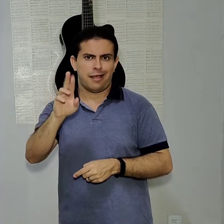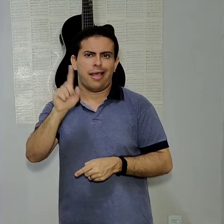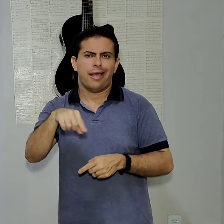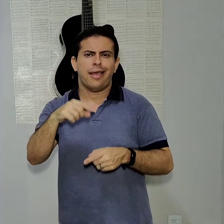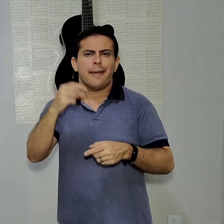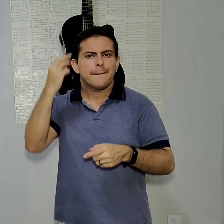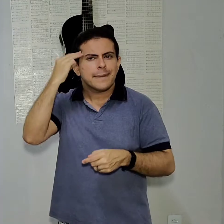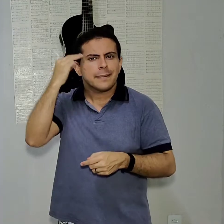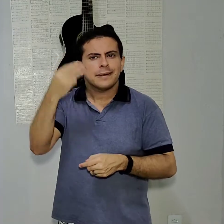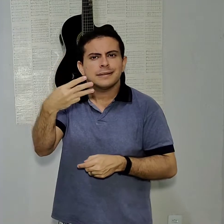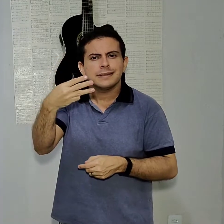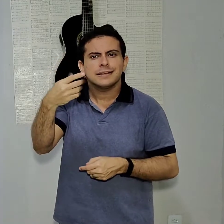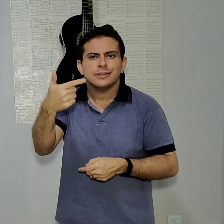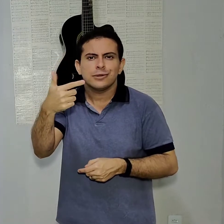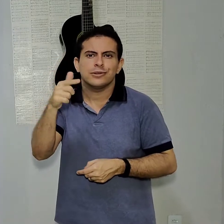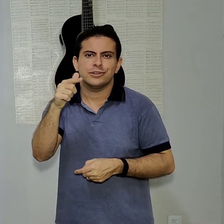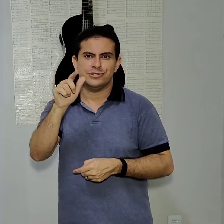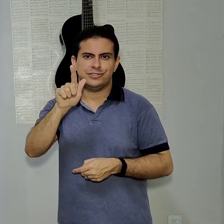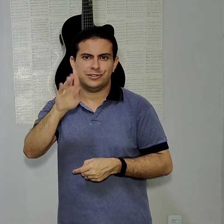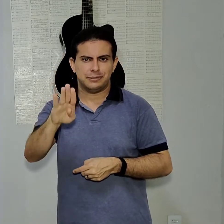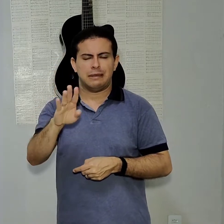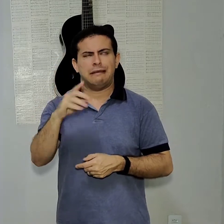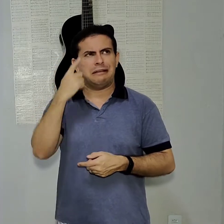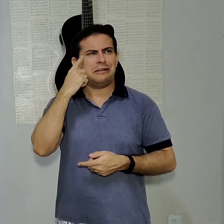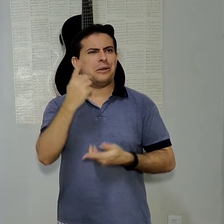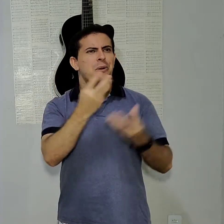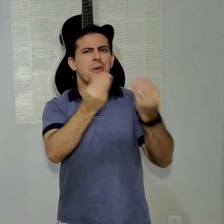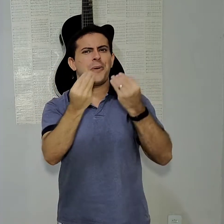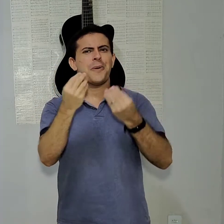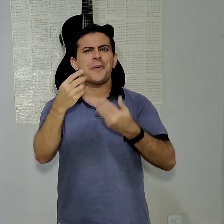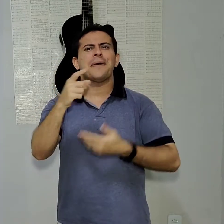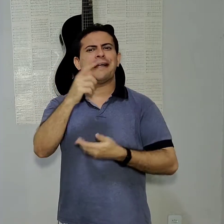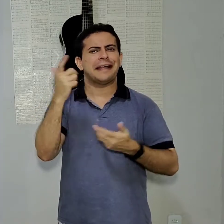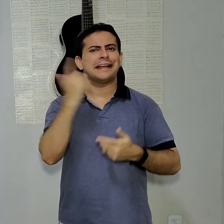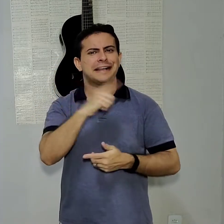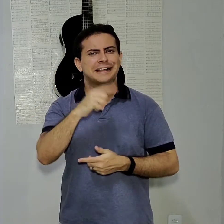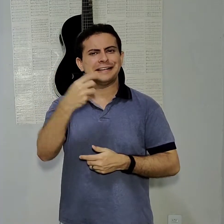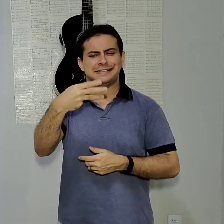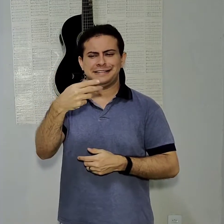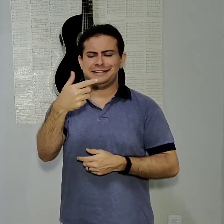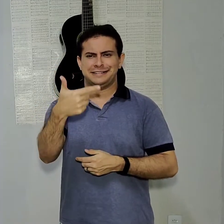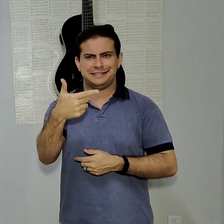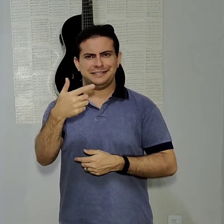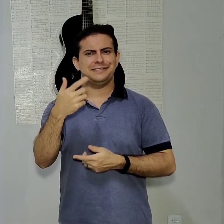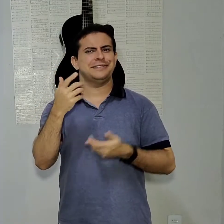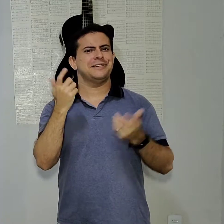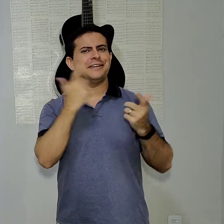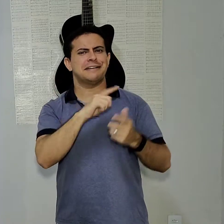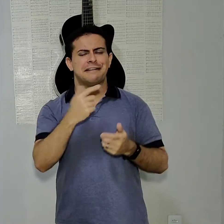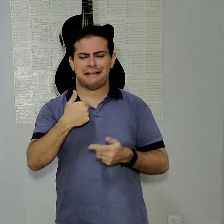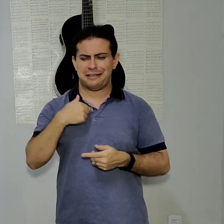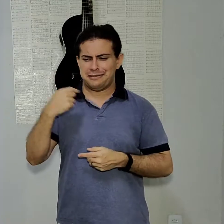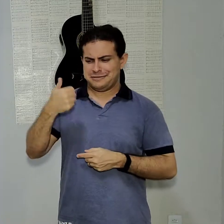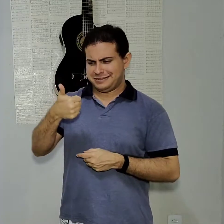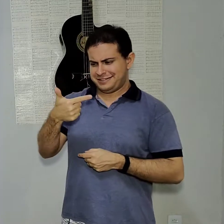galera ainda consegue sobreviver com isso. Eu, com R$128, já não aguentei mais, Já tive que passar